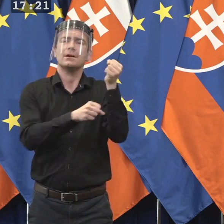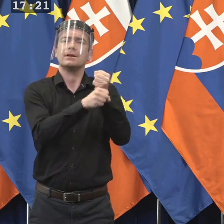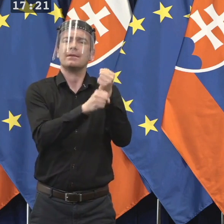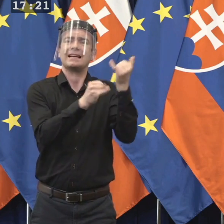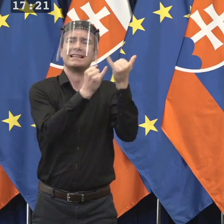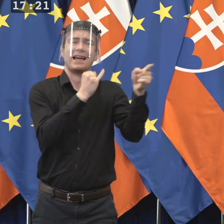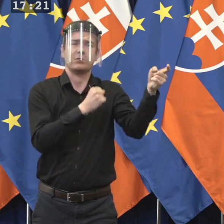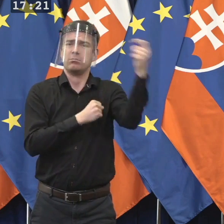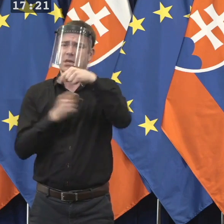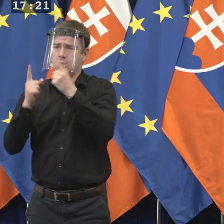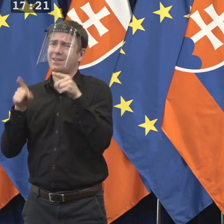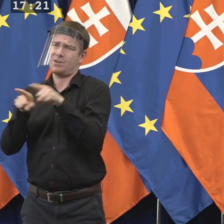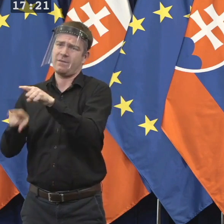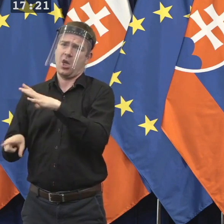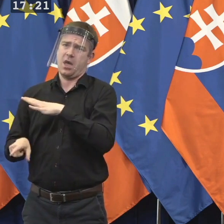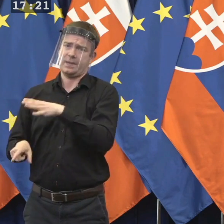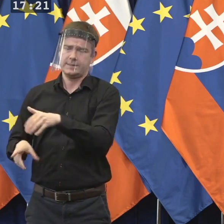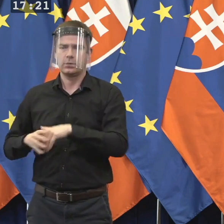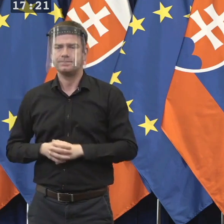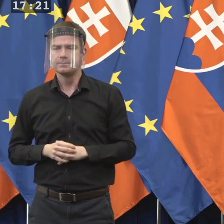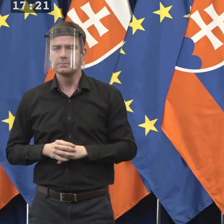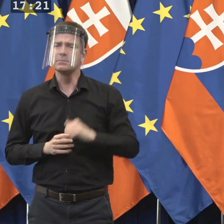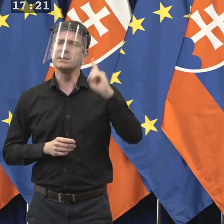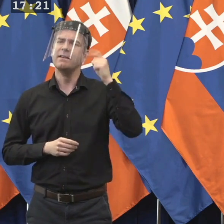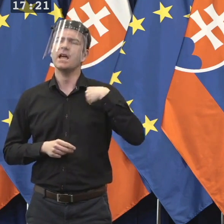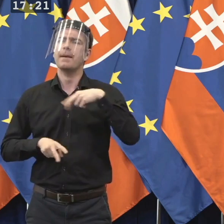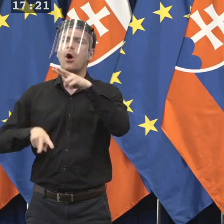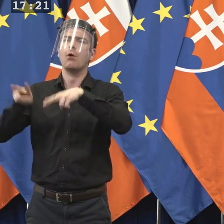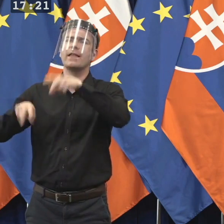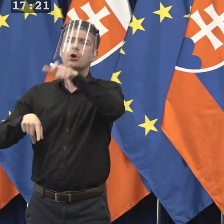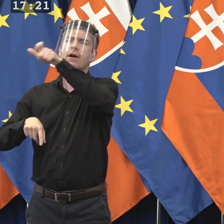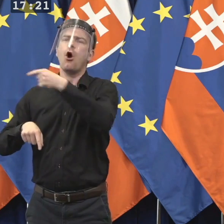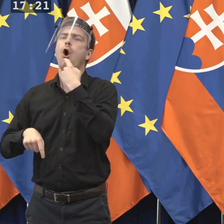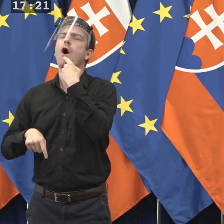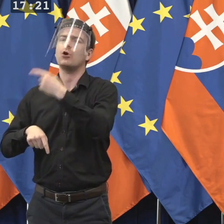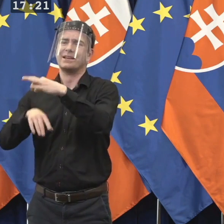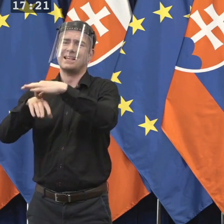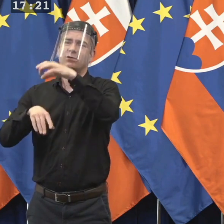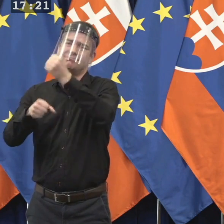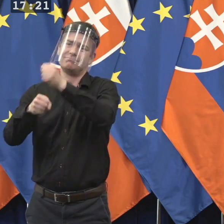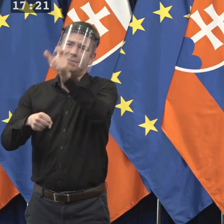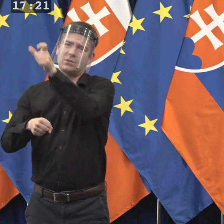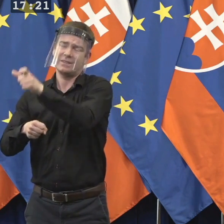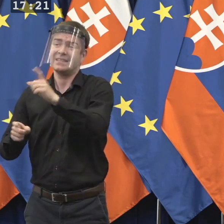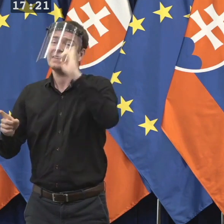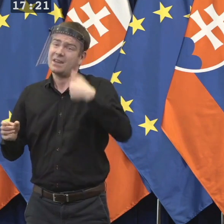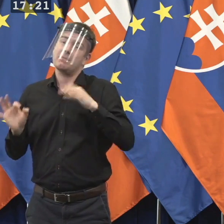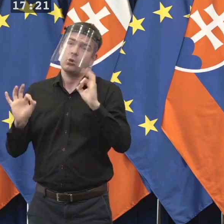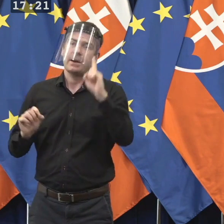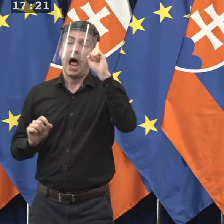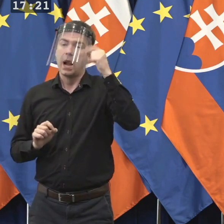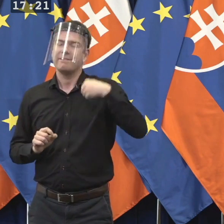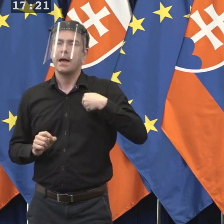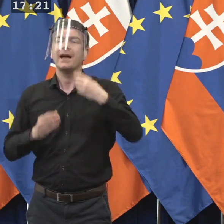zdravotníckí pracovníci, ale ako vieme zo sveta, viac ako 10 % pozitívne testovaných ľudí sú zdravotníckí